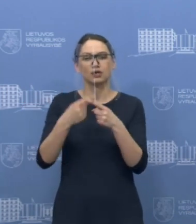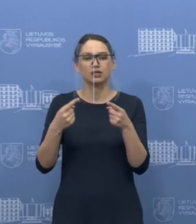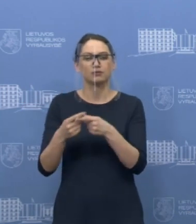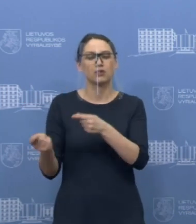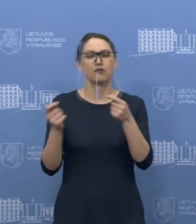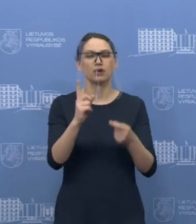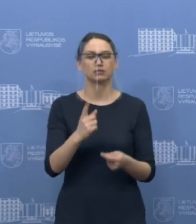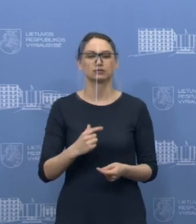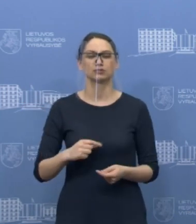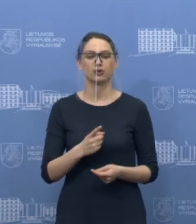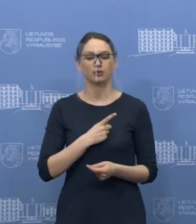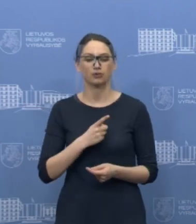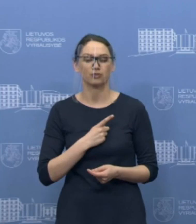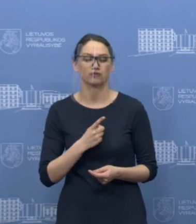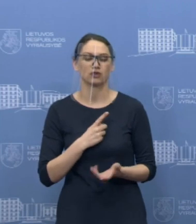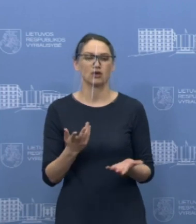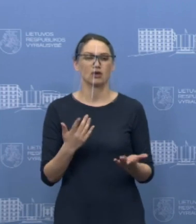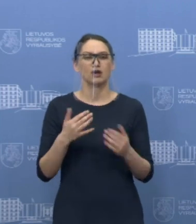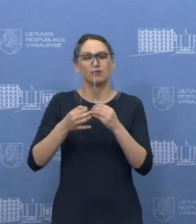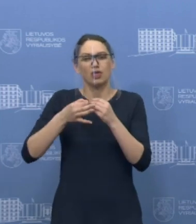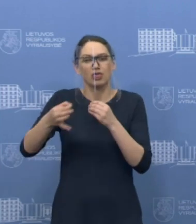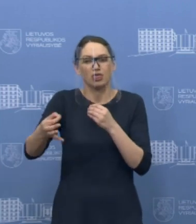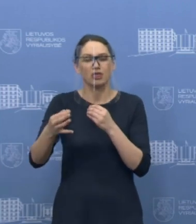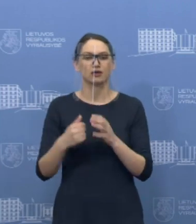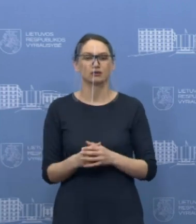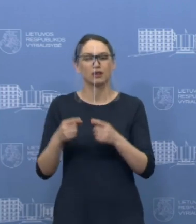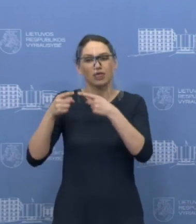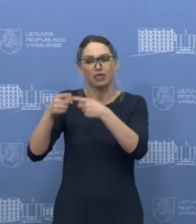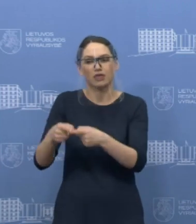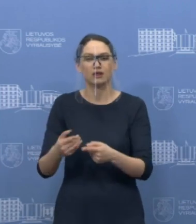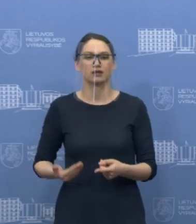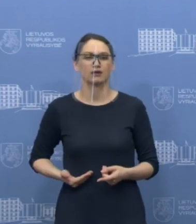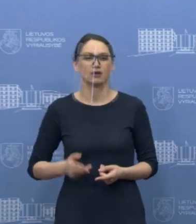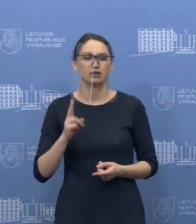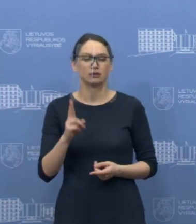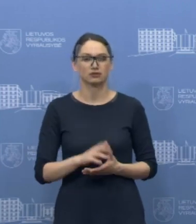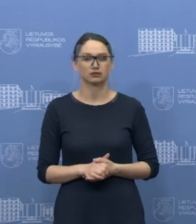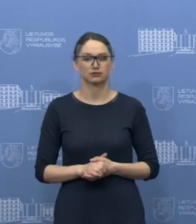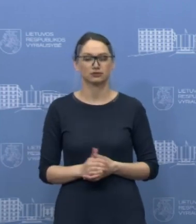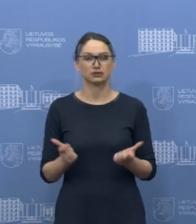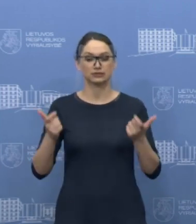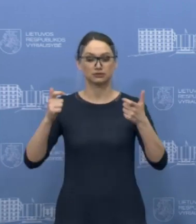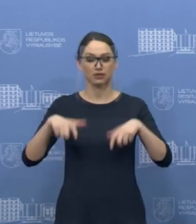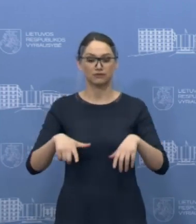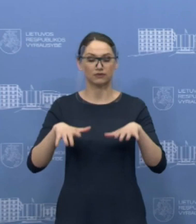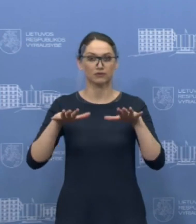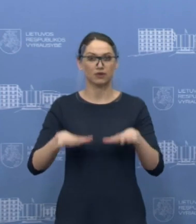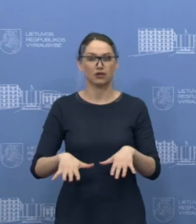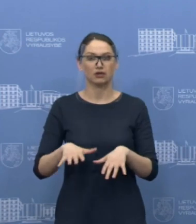kurie yra vieniši ir yra nutolia nuo rajono. Be abejo, savivaldybėms, kurios yra